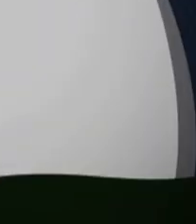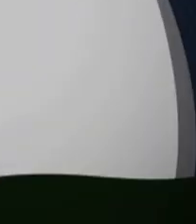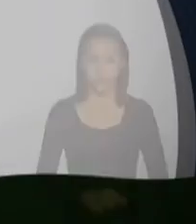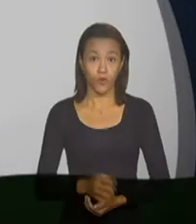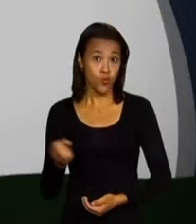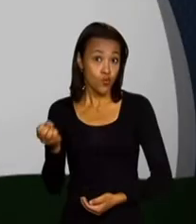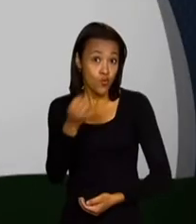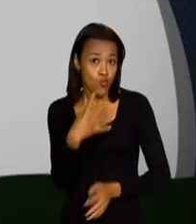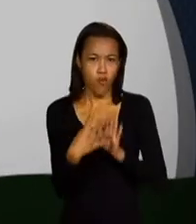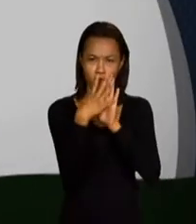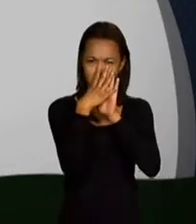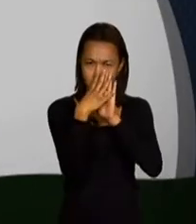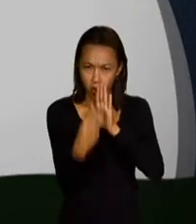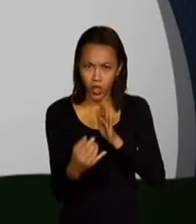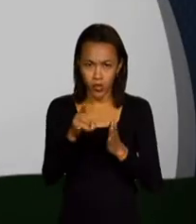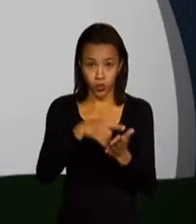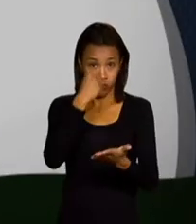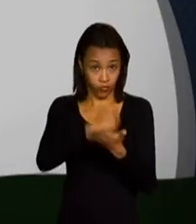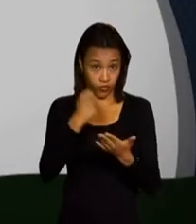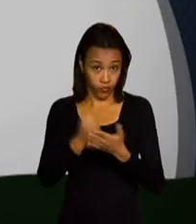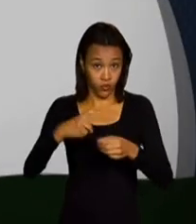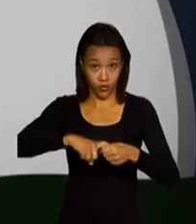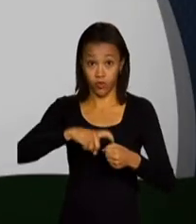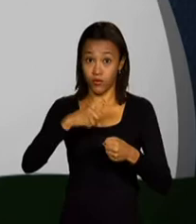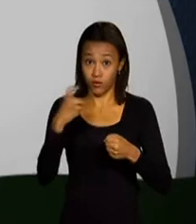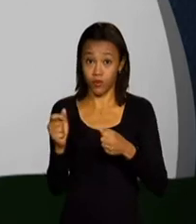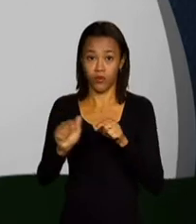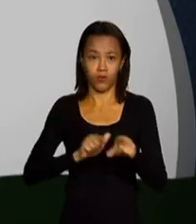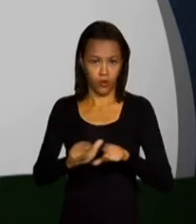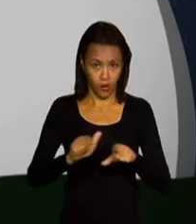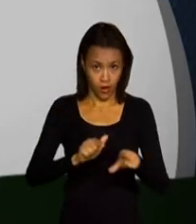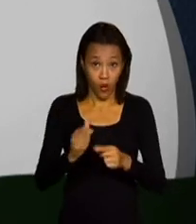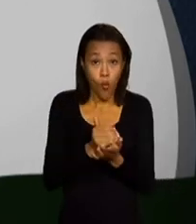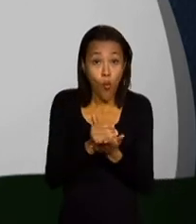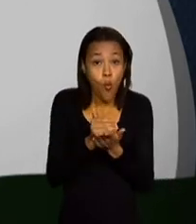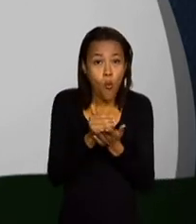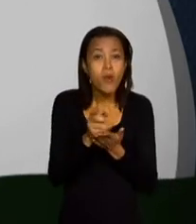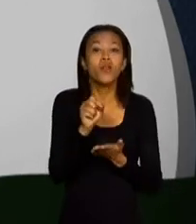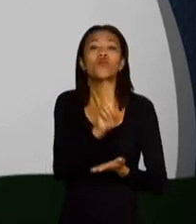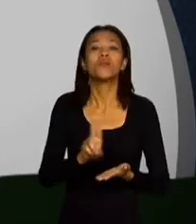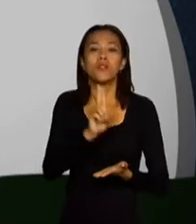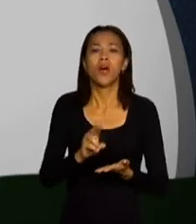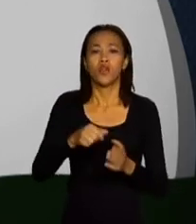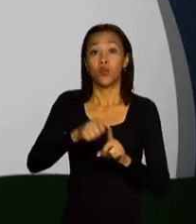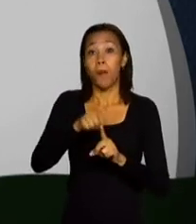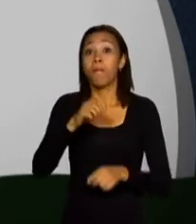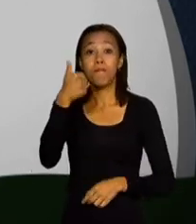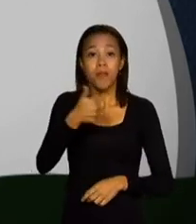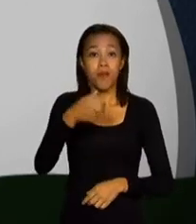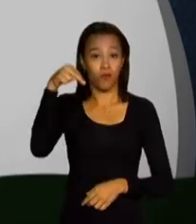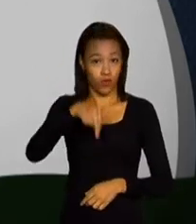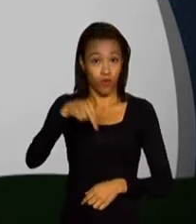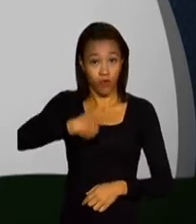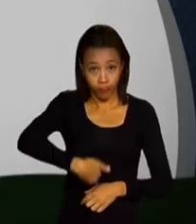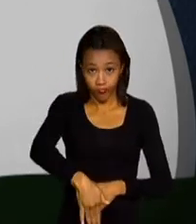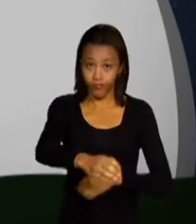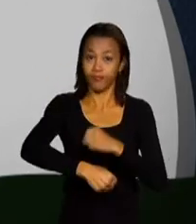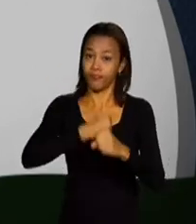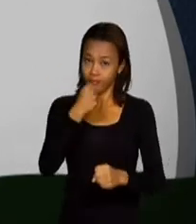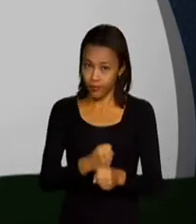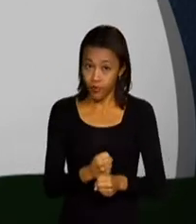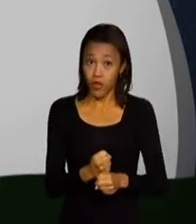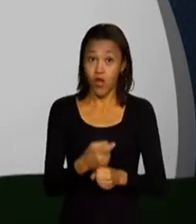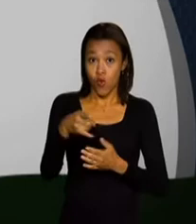Um novo modelo do termo de rescisão de contrato de trabalho começa a ser usado a partir do dia 1º de novembro deste ano.